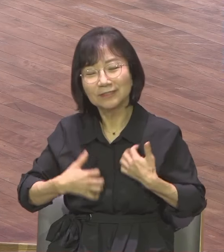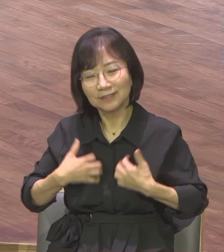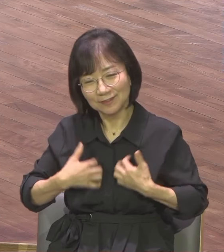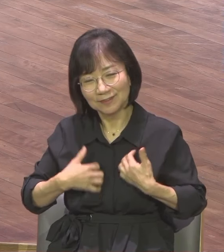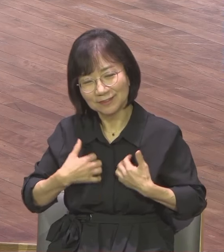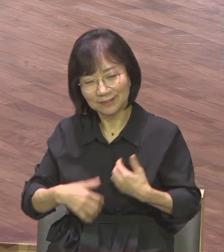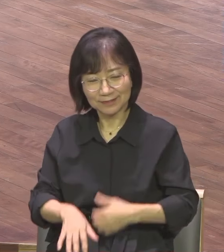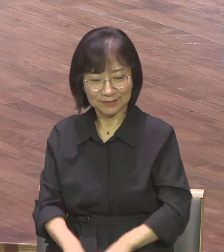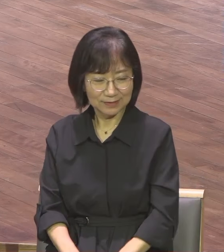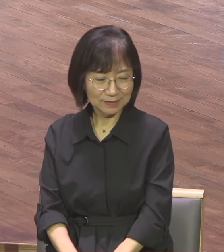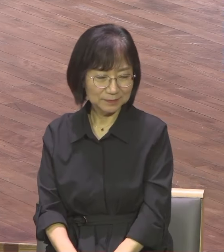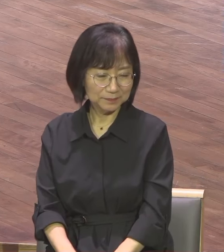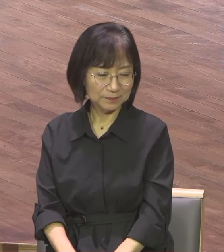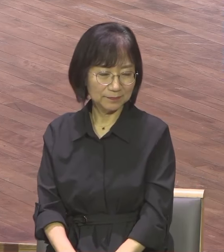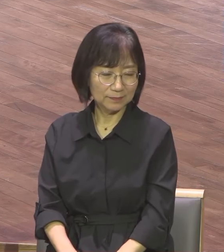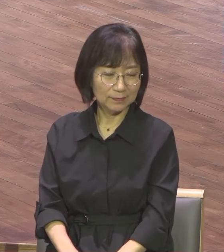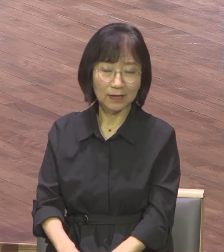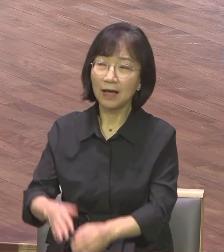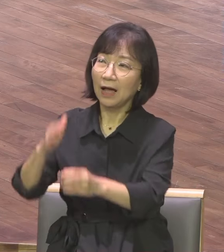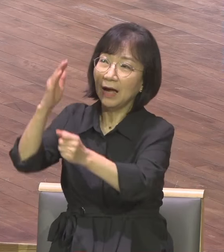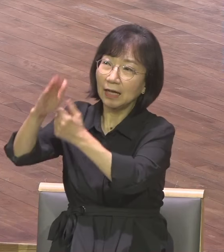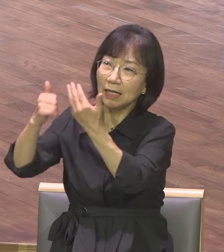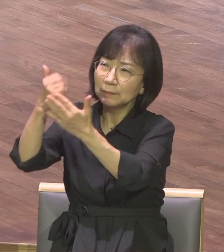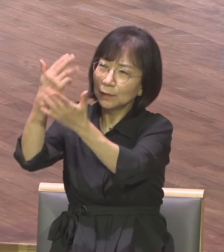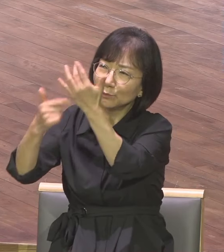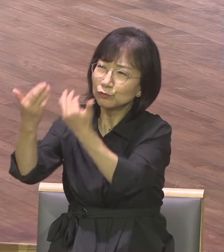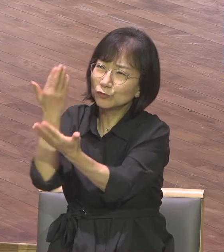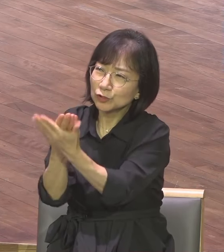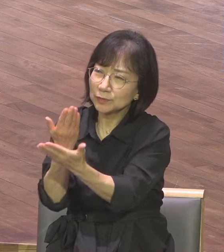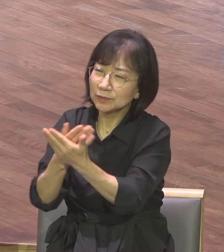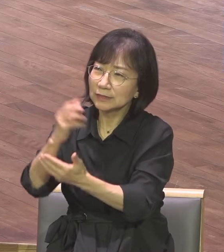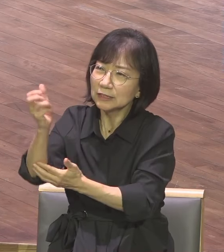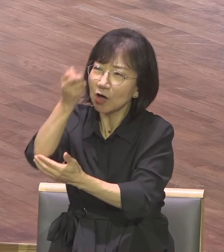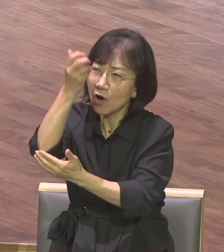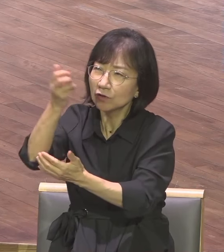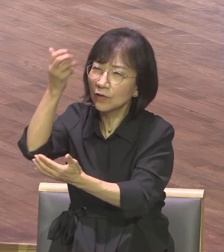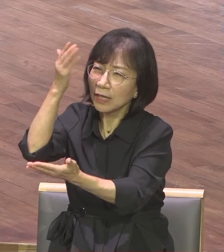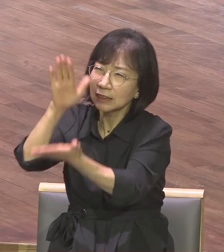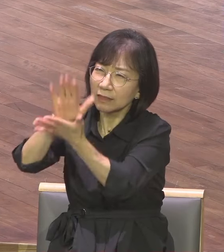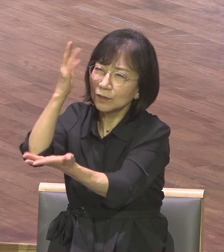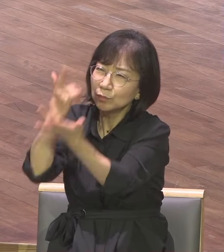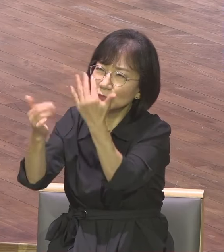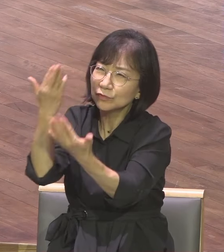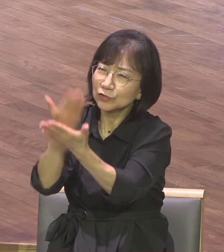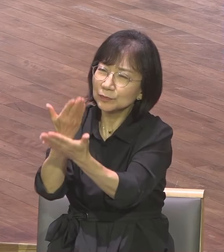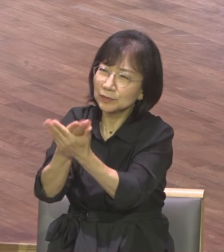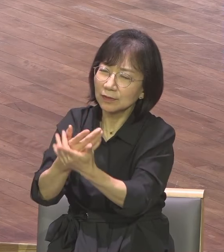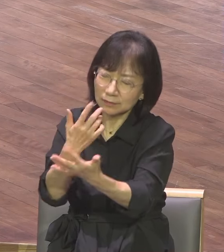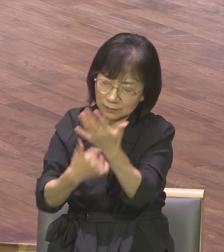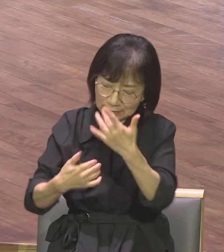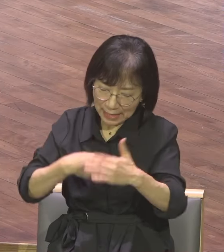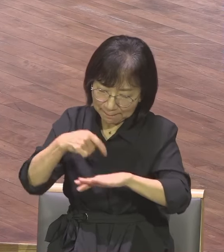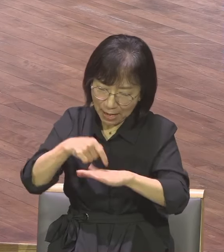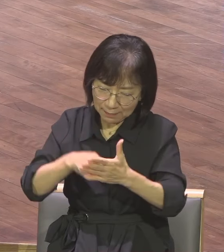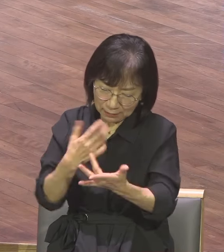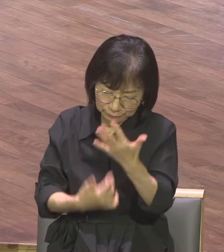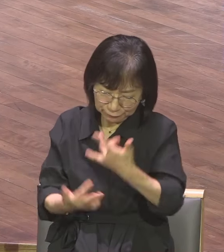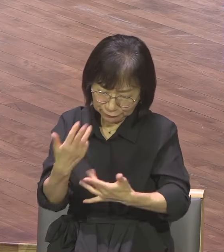선교의 불이 막아여 주옵소서 전도의 불이 막아여 주옵소서 활활 타오리 가여 주옵소서 주의에 주공한